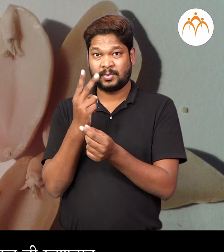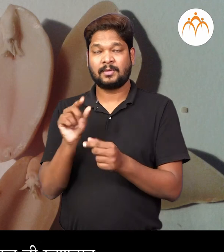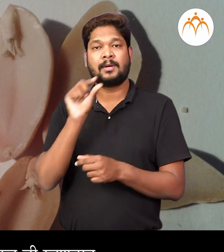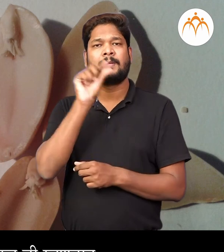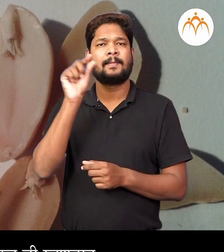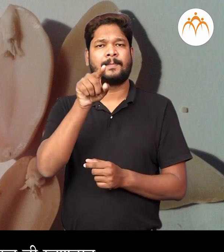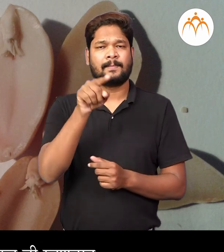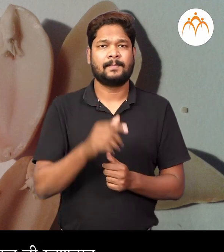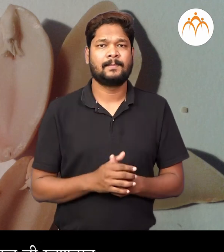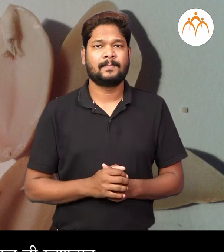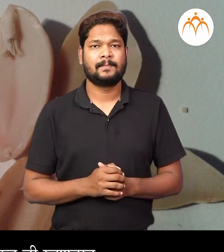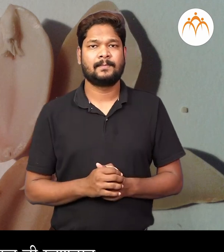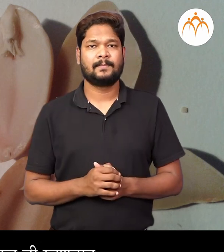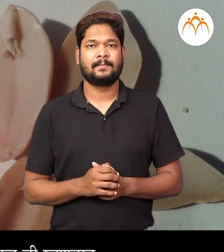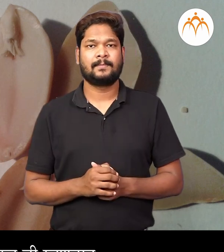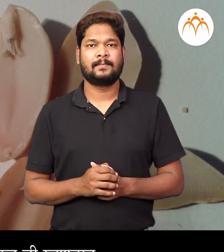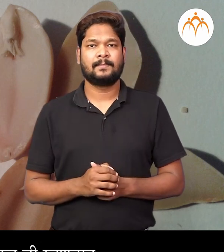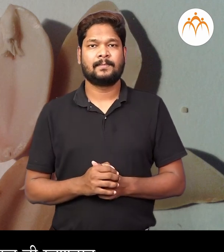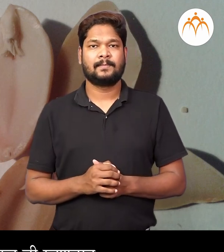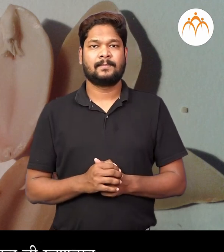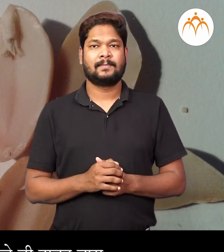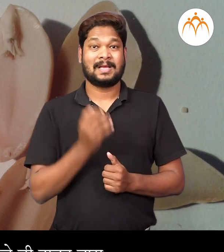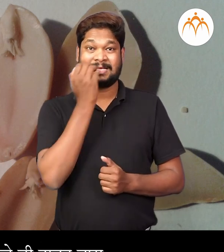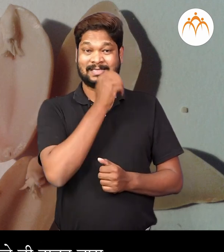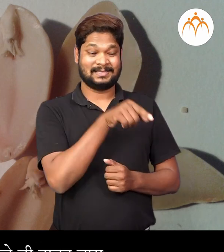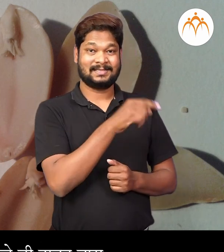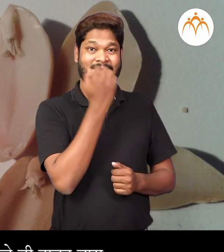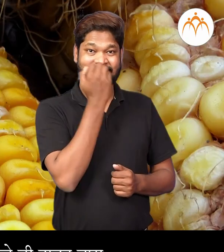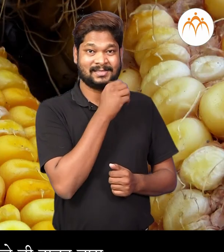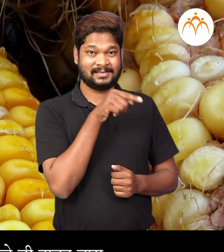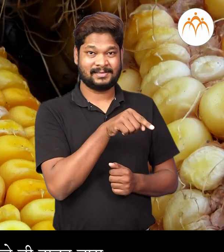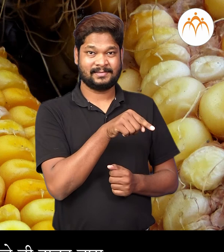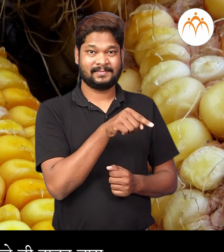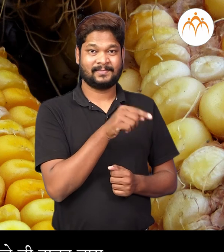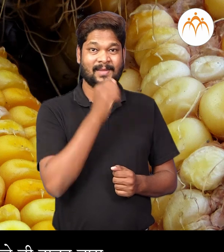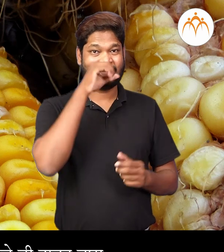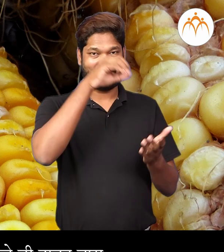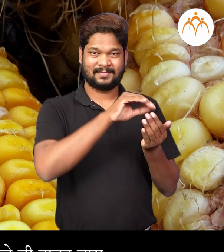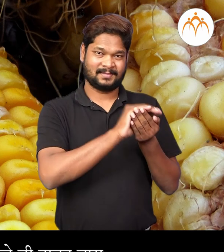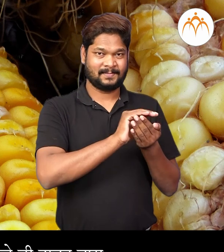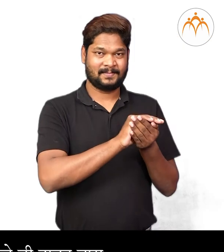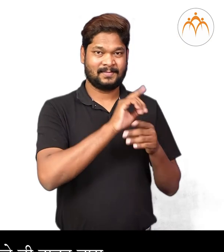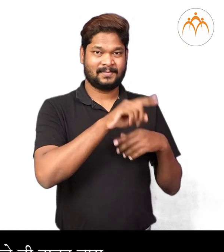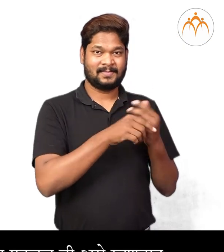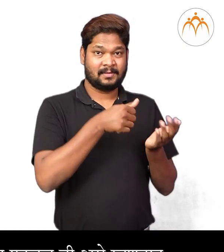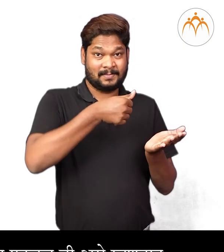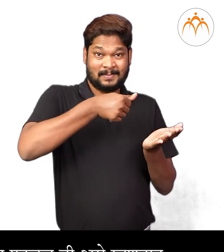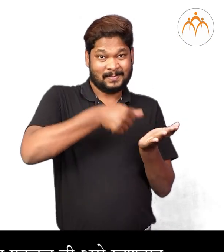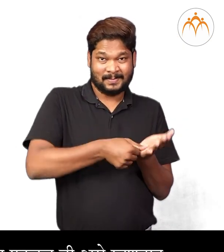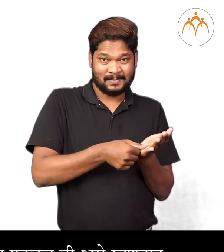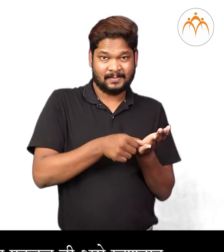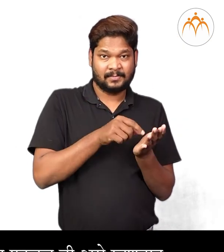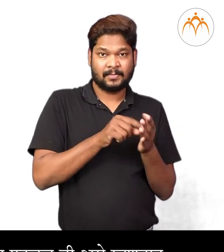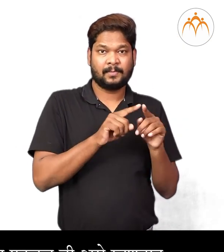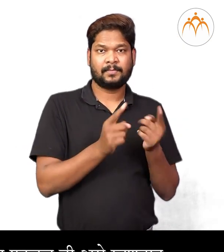दले होतात, त्याना द्वीदल भी असे मन्टात। आता भिजलेल्या मकेचे भी दाबुन भगा, याचे